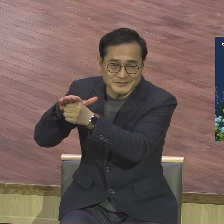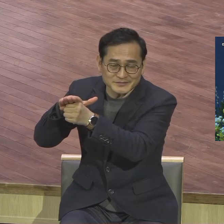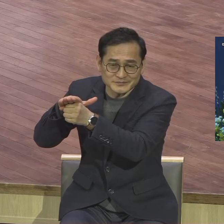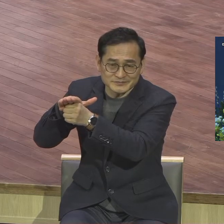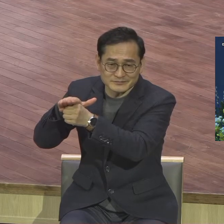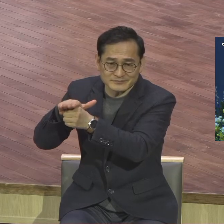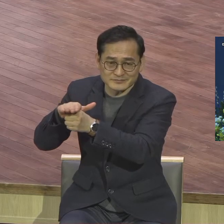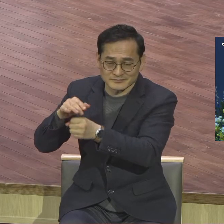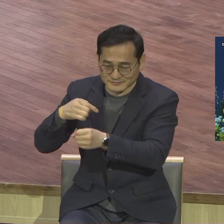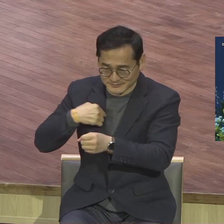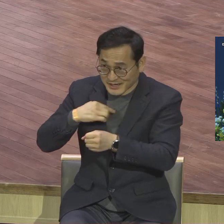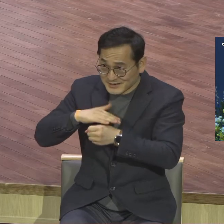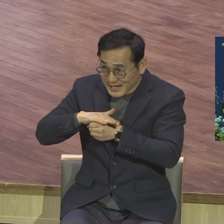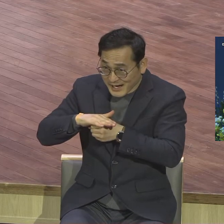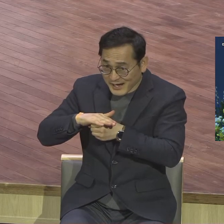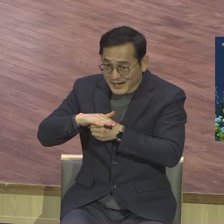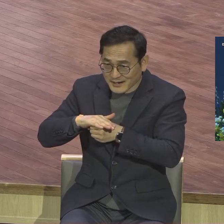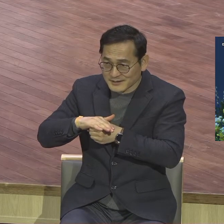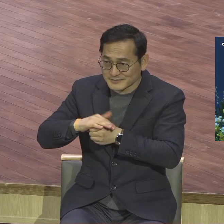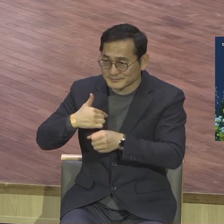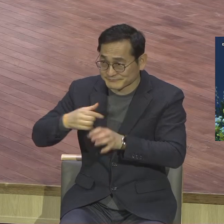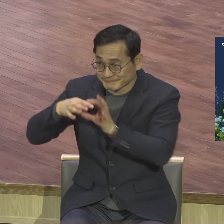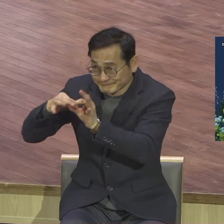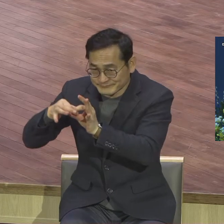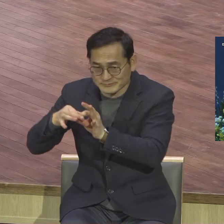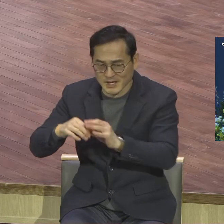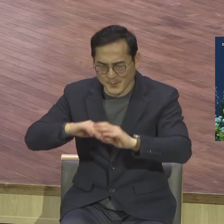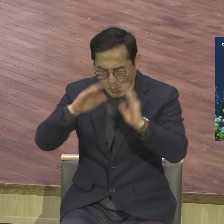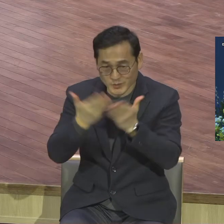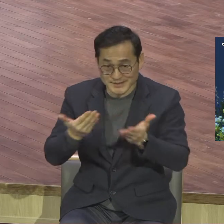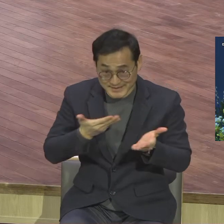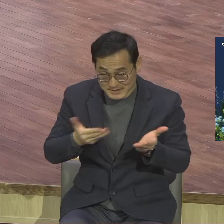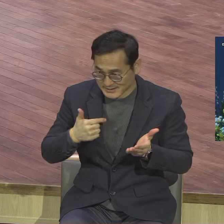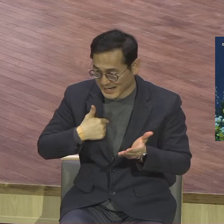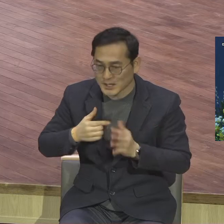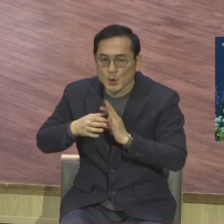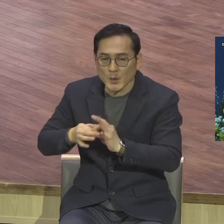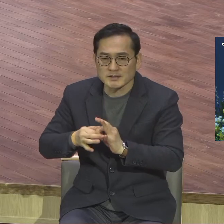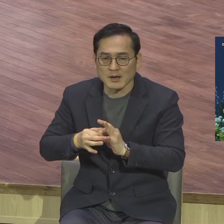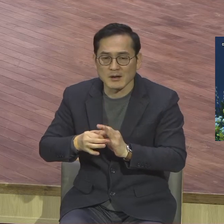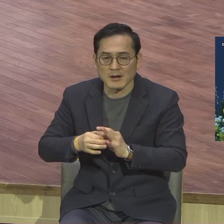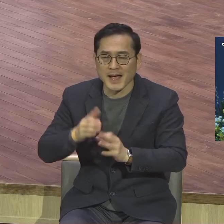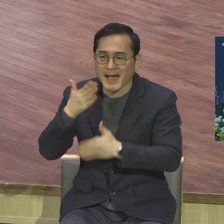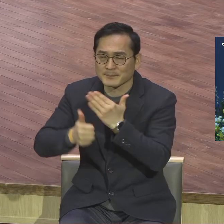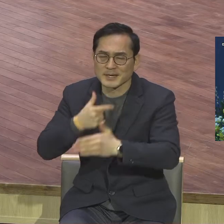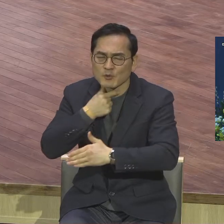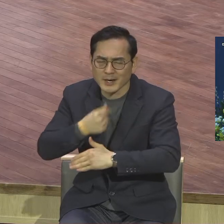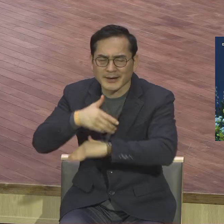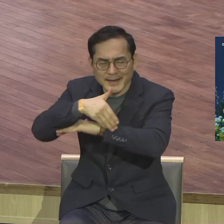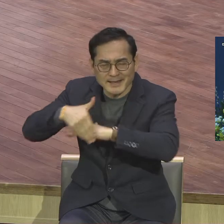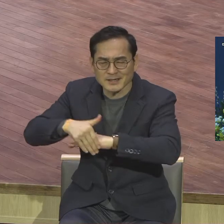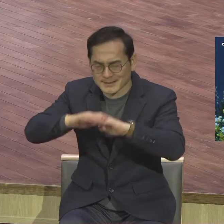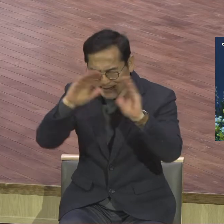합력하여 선을 이루어 주실 것이다 분명히 최고의 것 최상의 것을